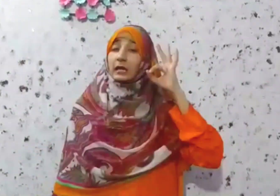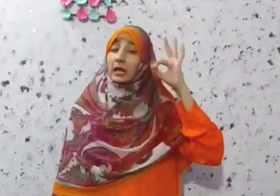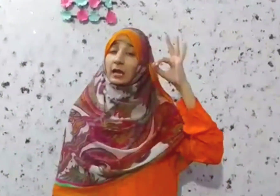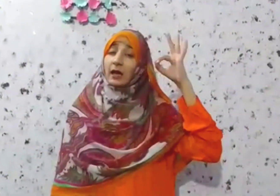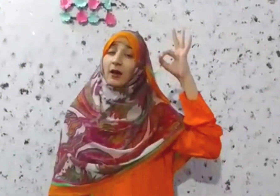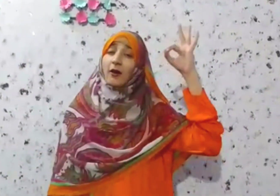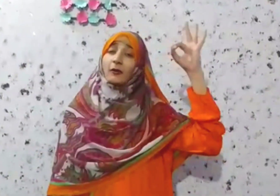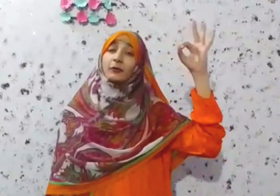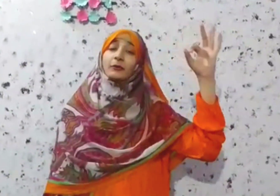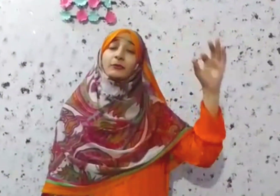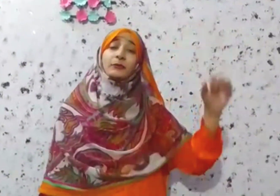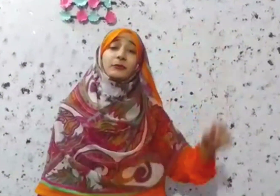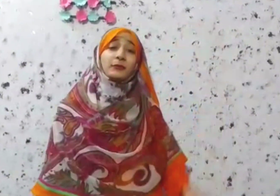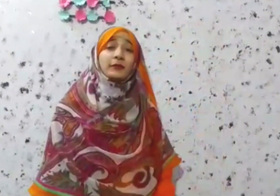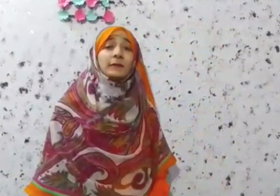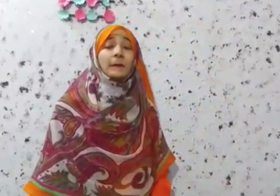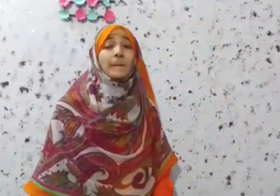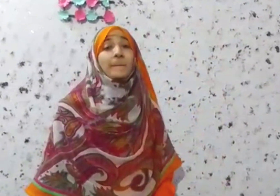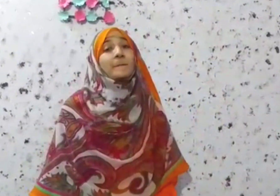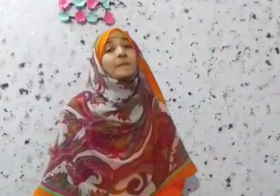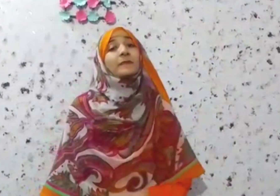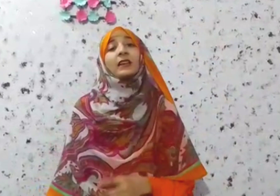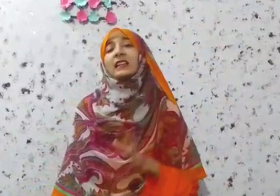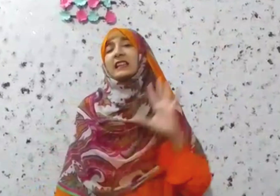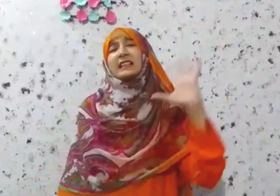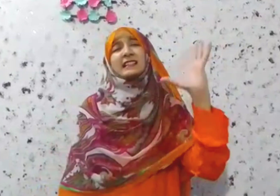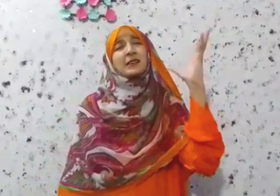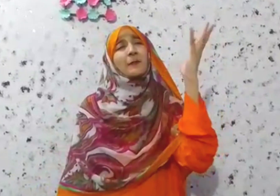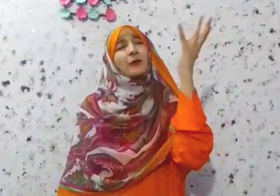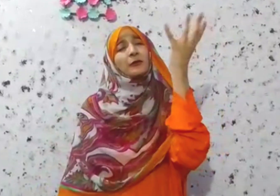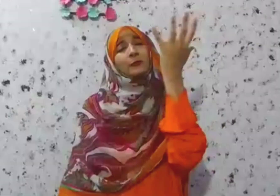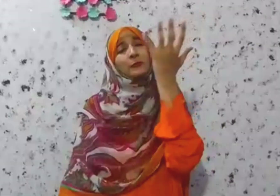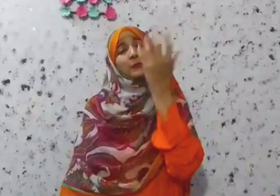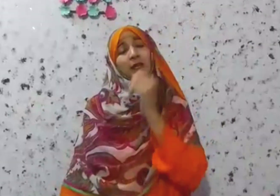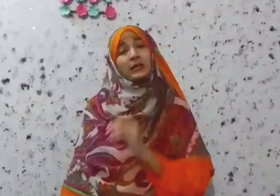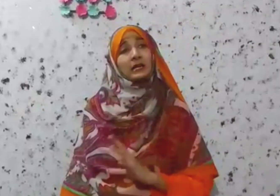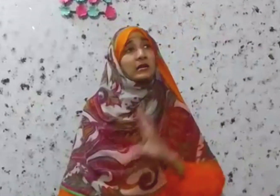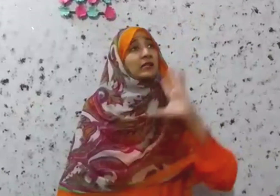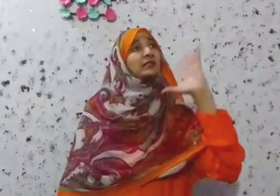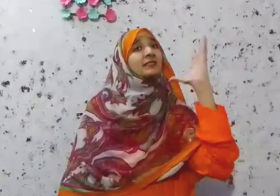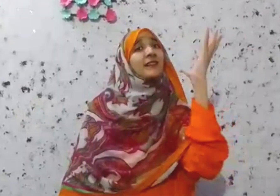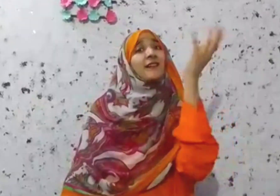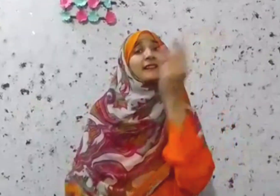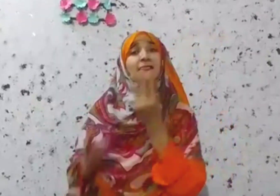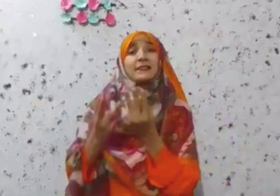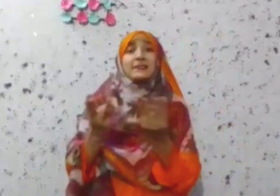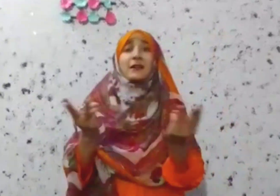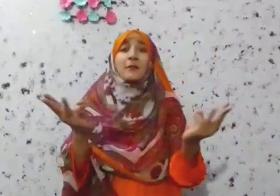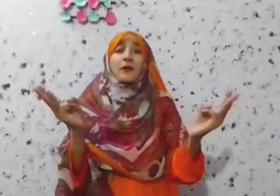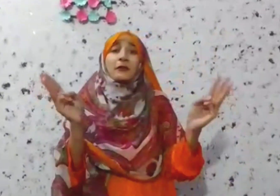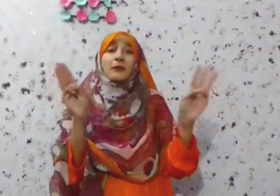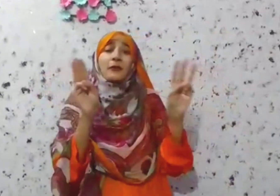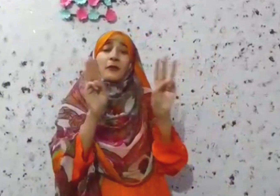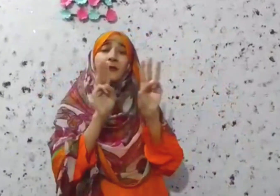तेरा नूर सारे जहानों में, सारे जमानों